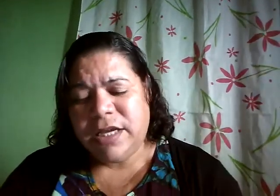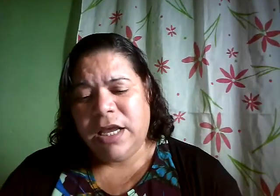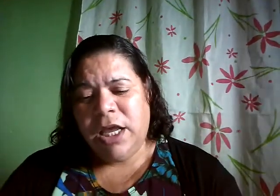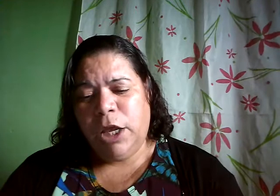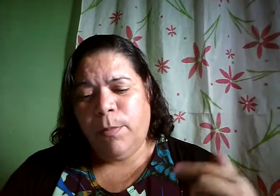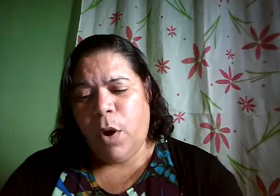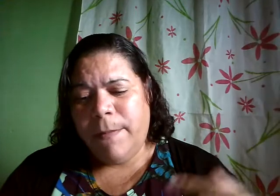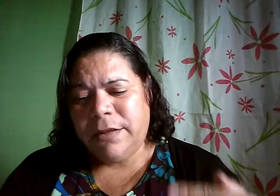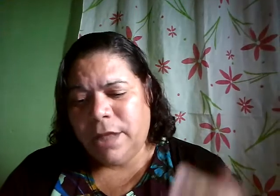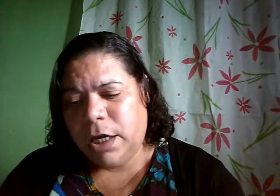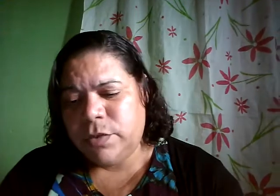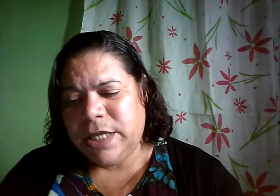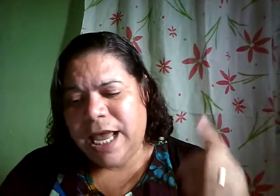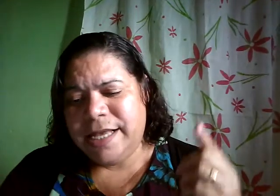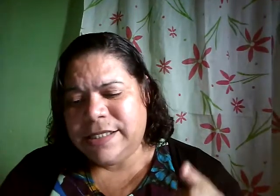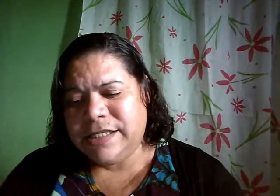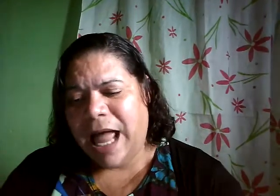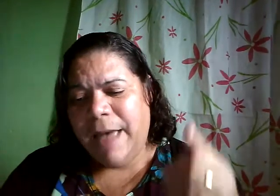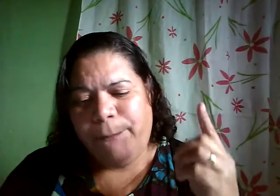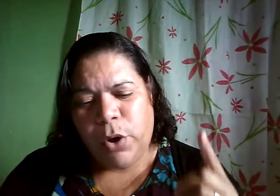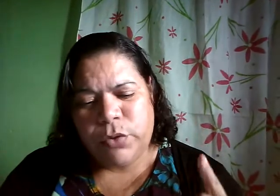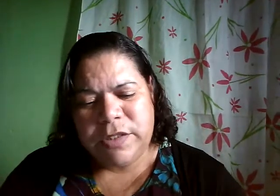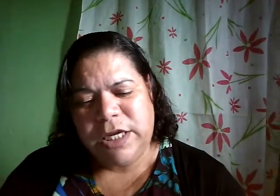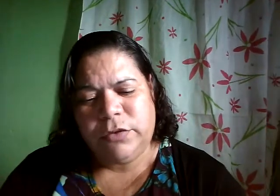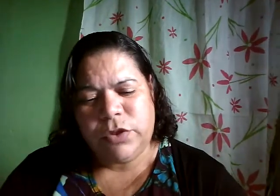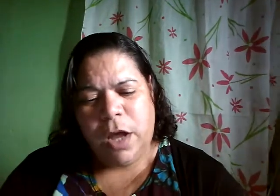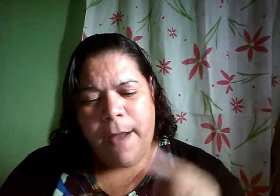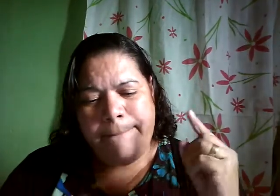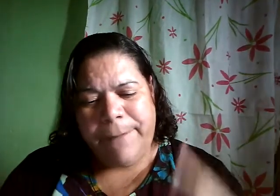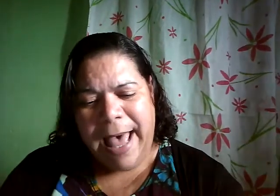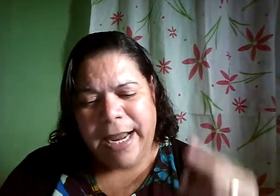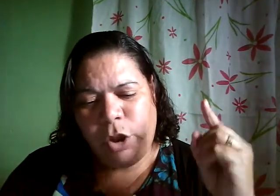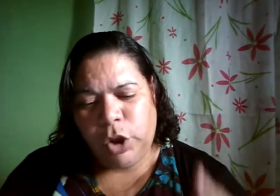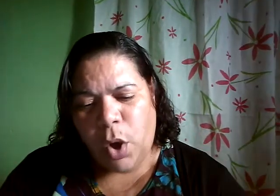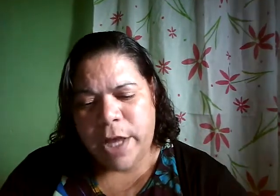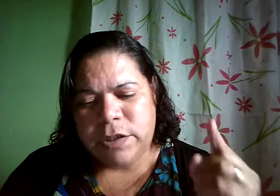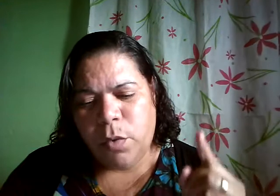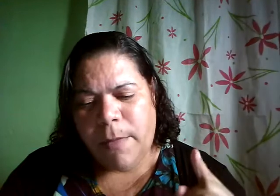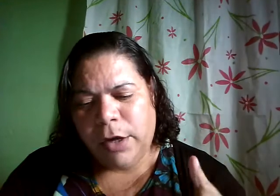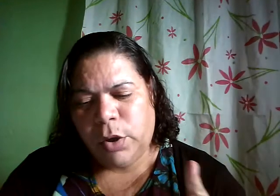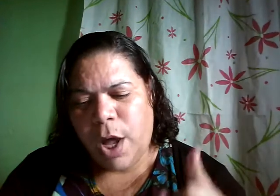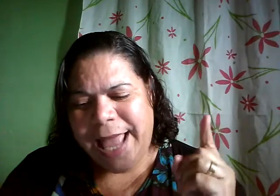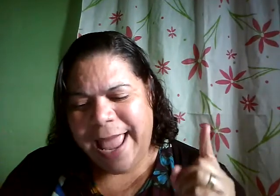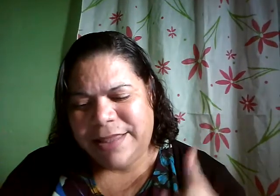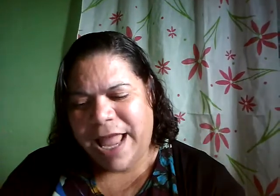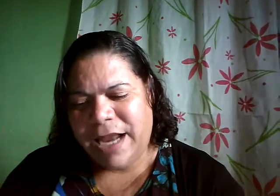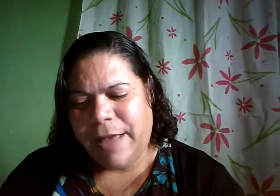e momentâneos estão produzidos para nós uma glória eterna